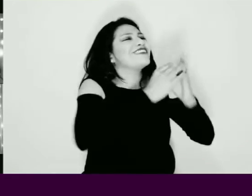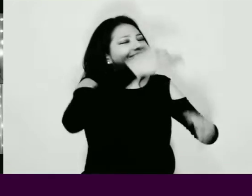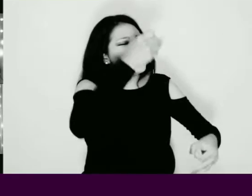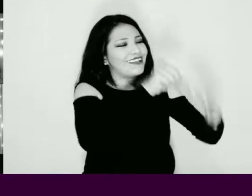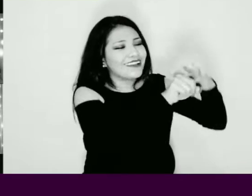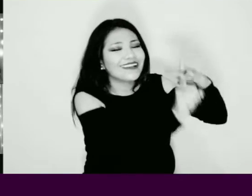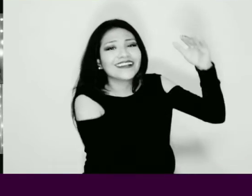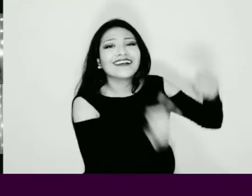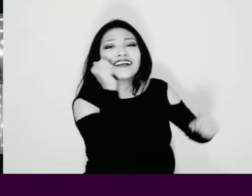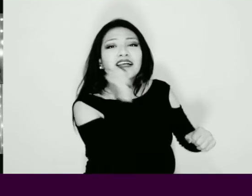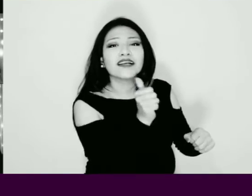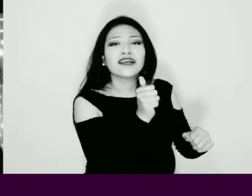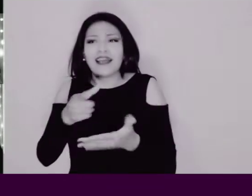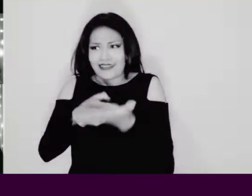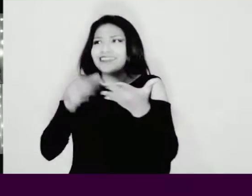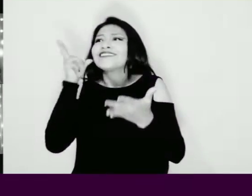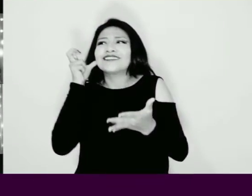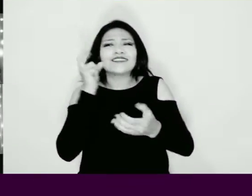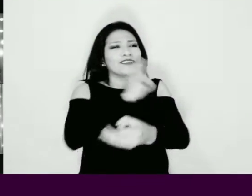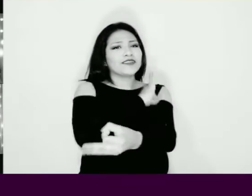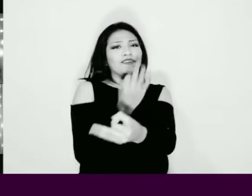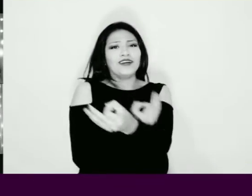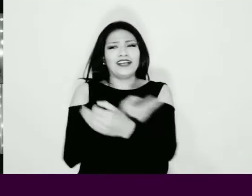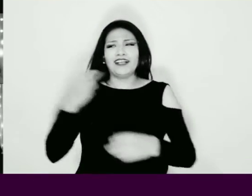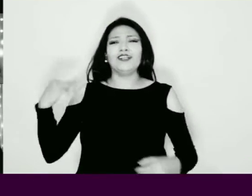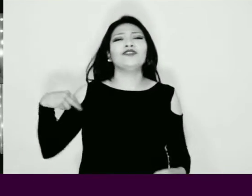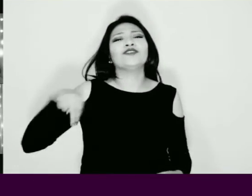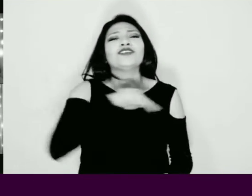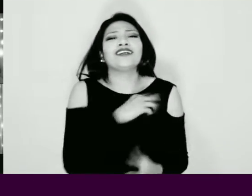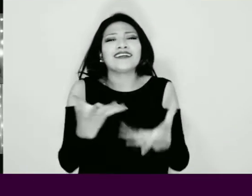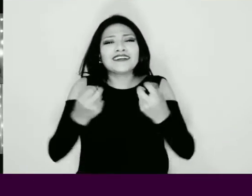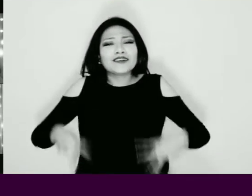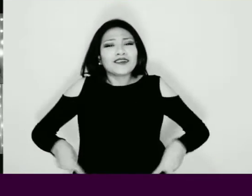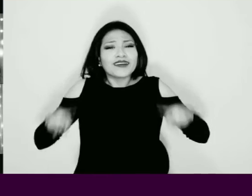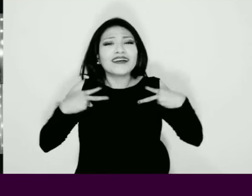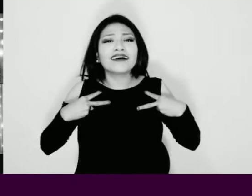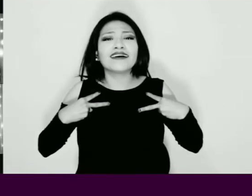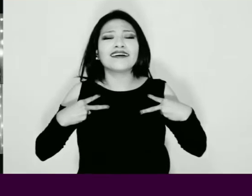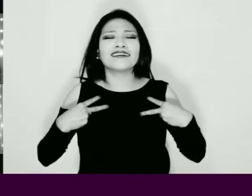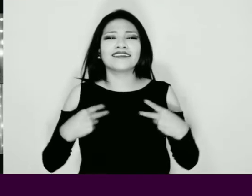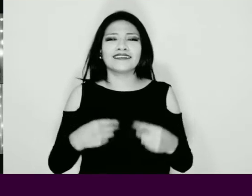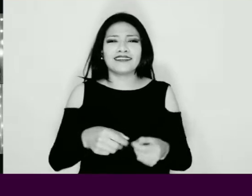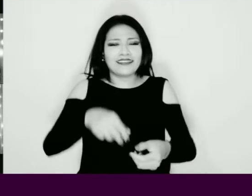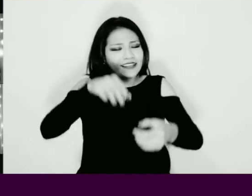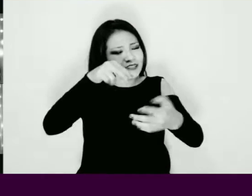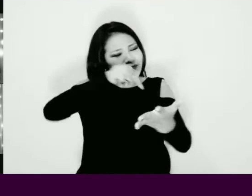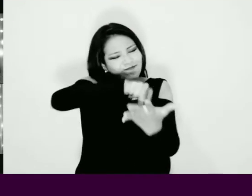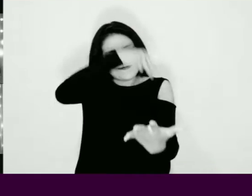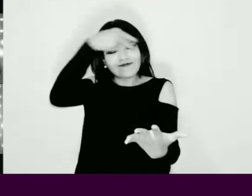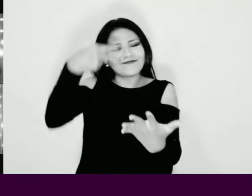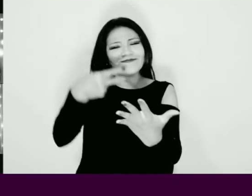desaparecida Que resuene fuerte Nos queremos vivas Que caiga con fuerza